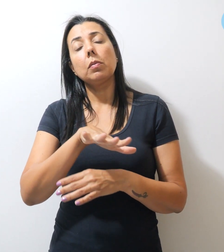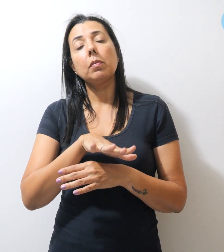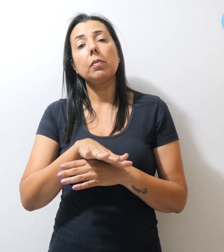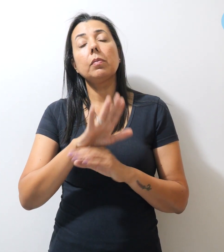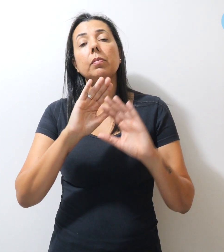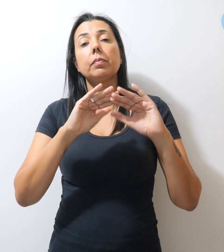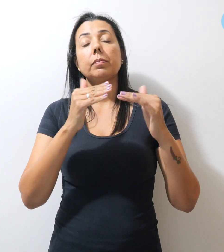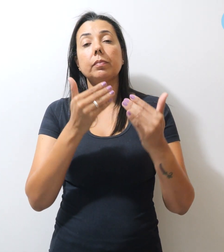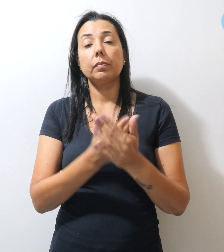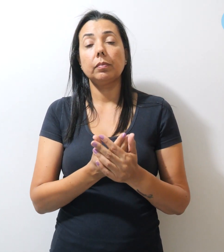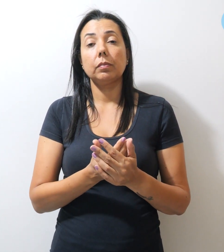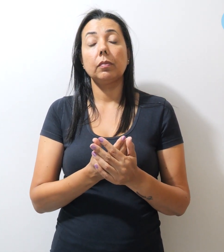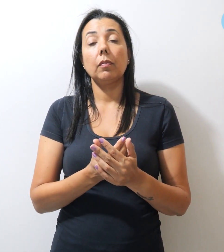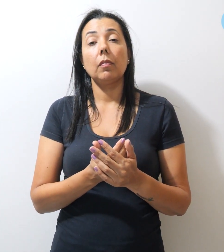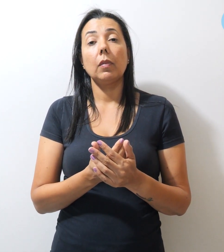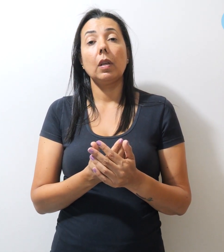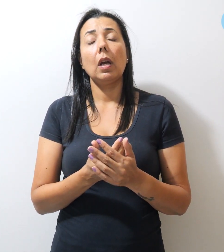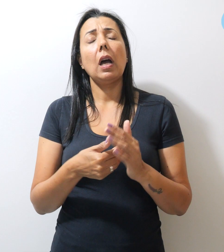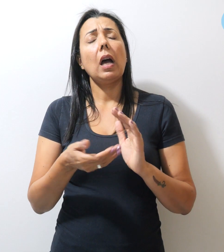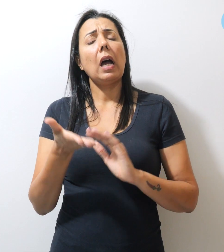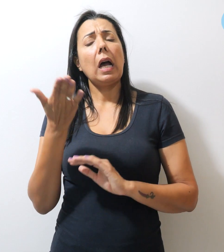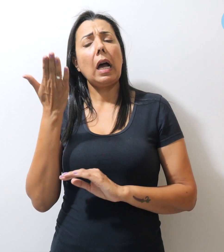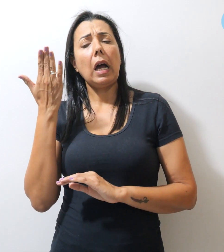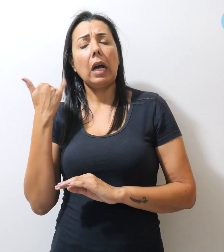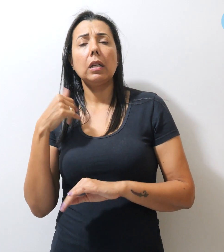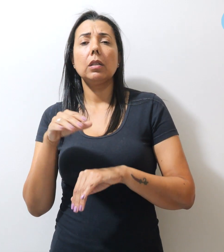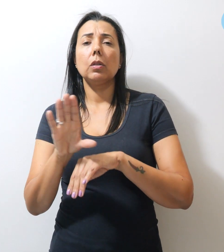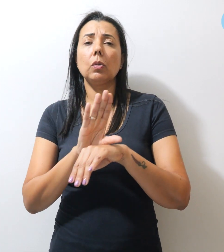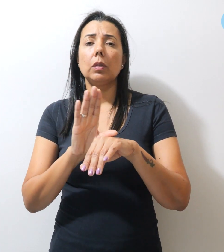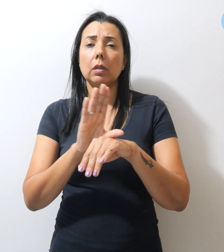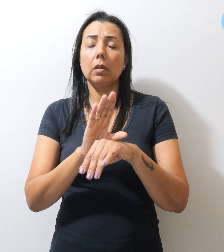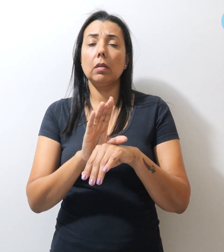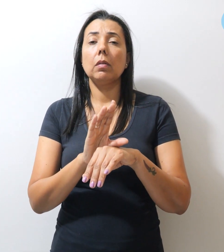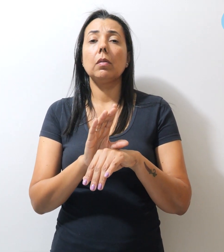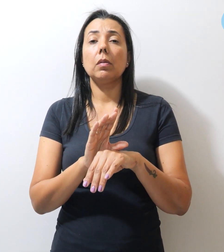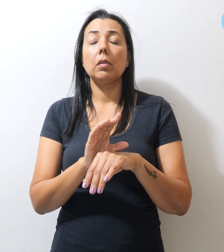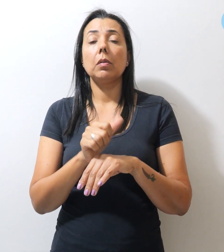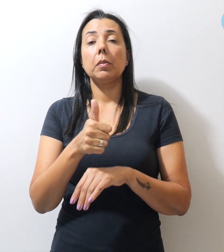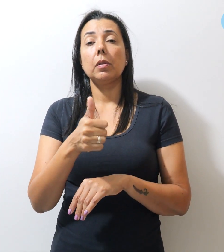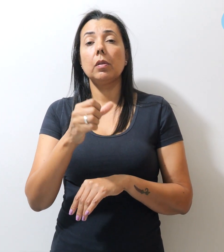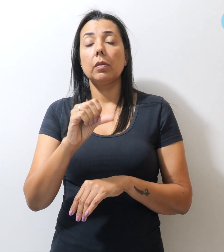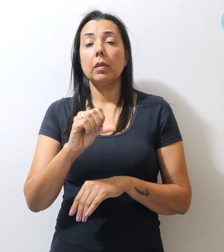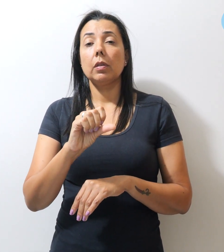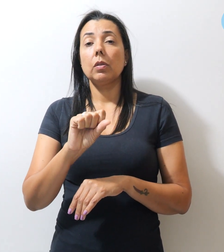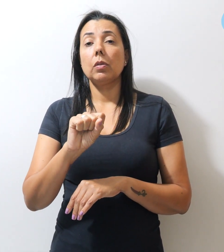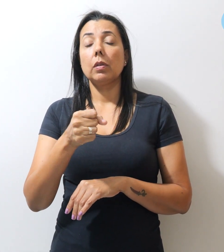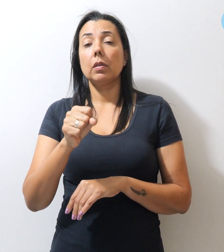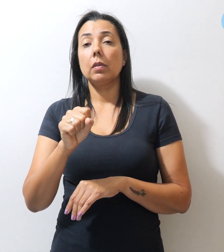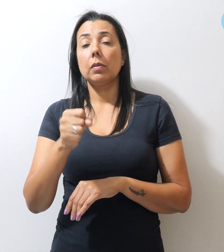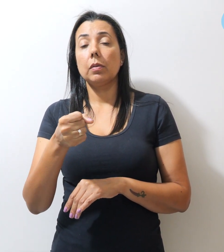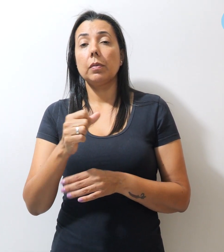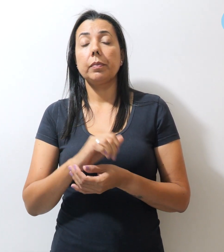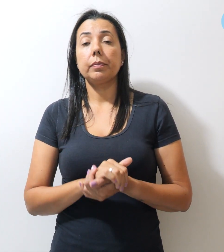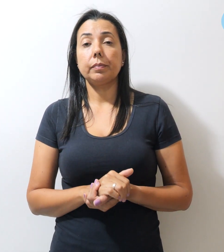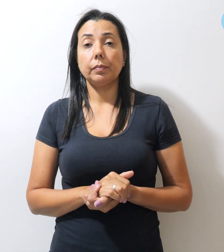Desde antes da Constituição Federal de 1988, que